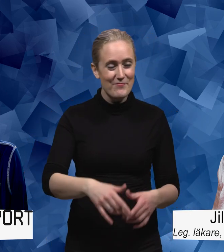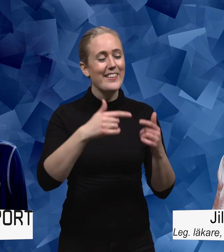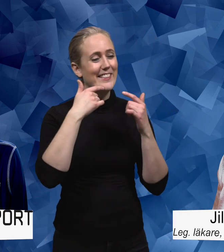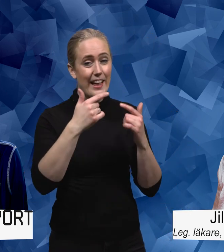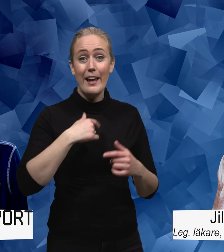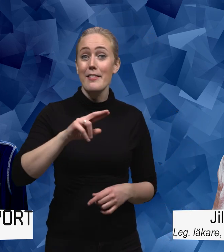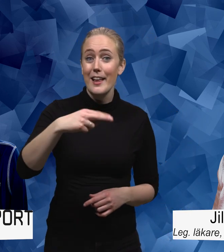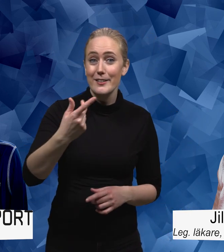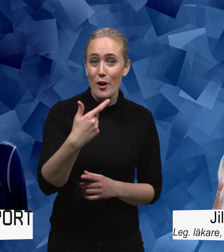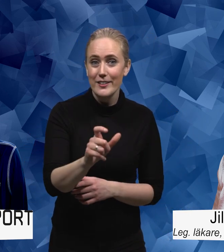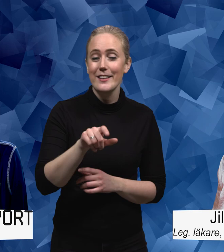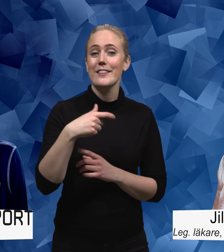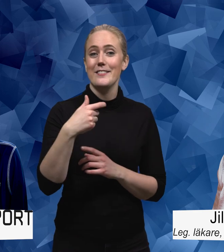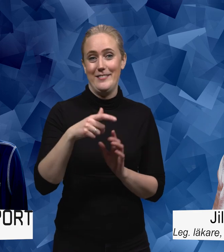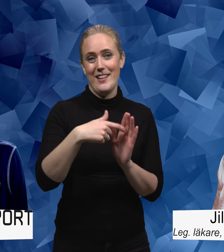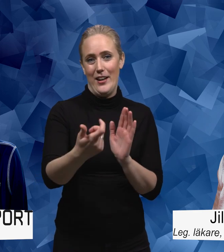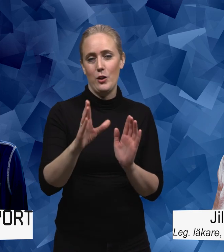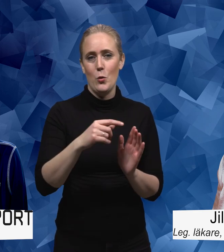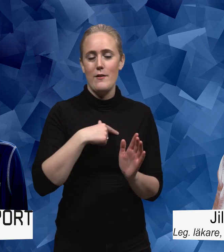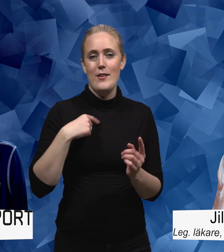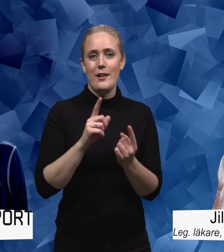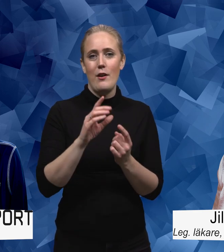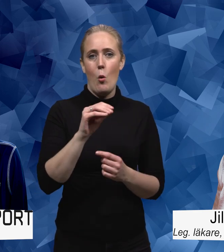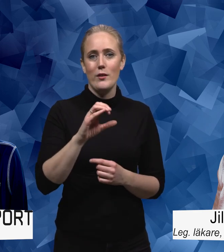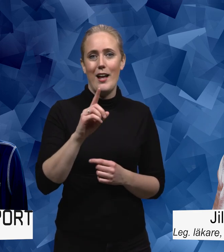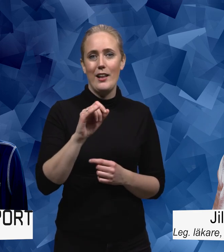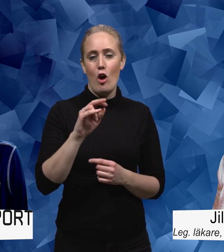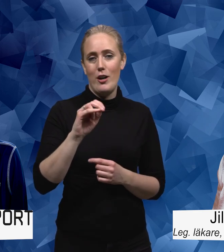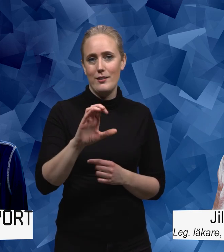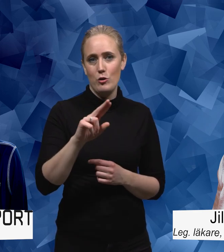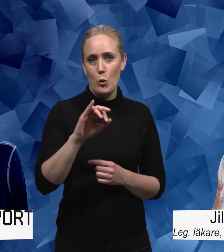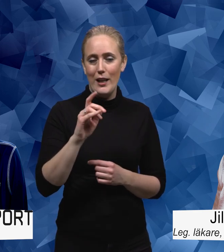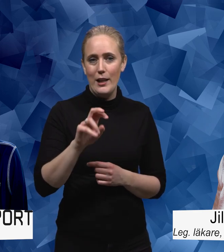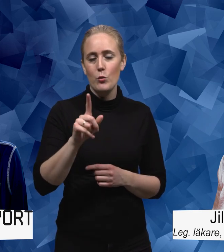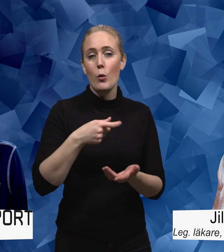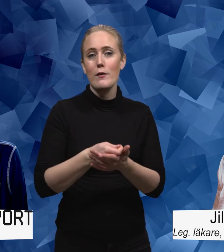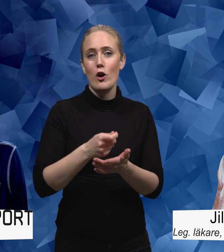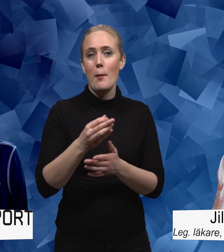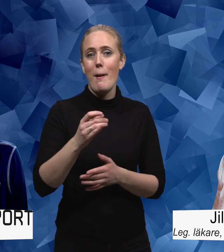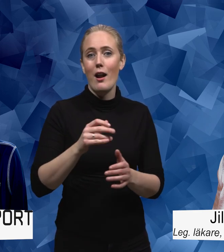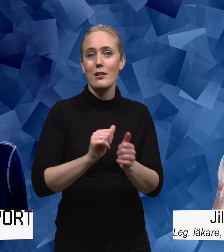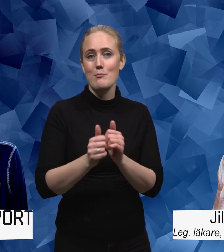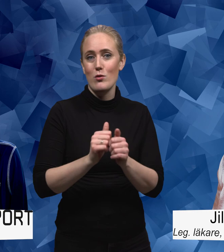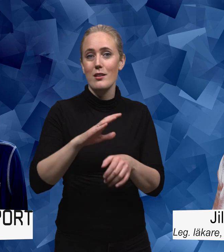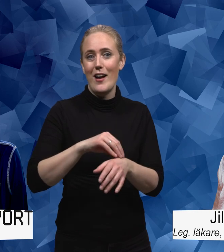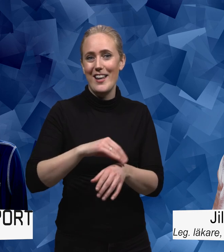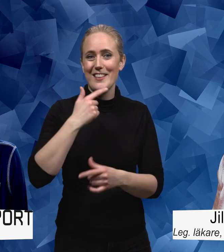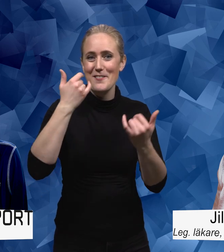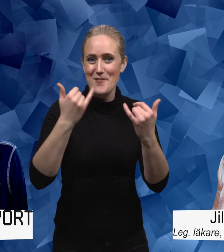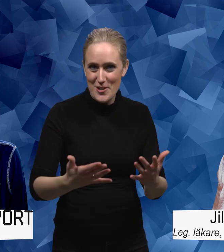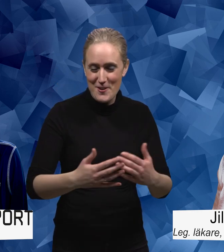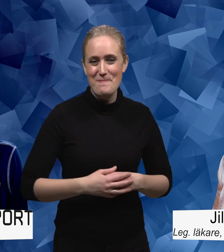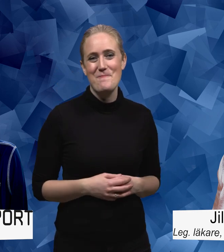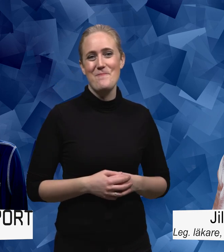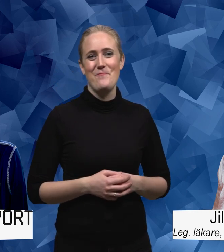Nästa avsnitt nästa vecka då möter vi Åsa Elinares Norlin som är ordförande för Parasport Sverige Tack för idag hoppas vi